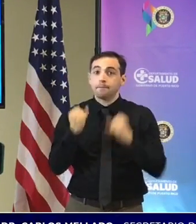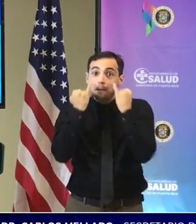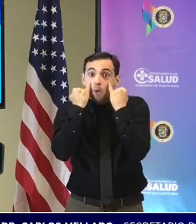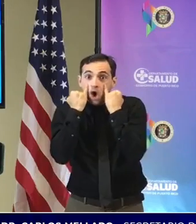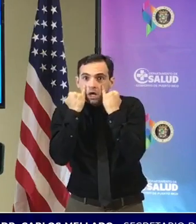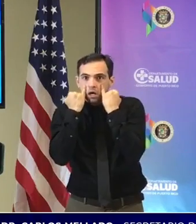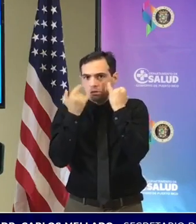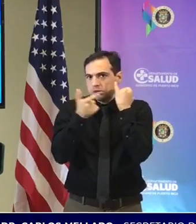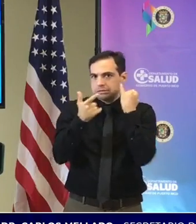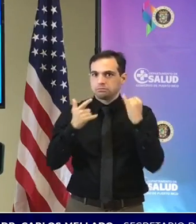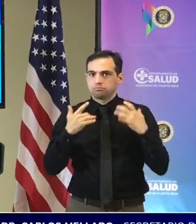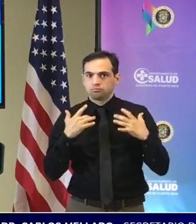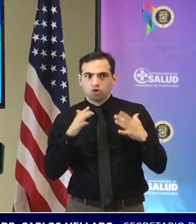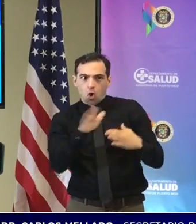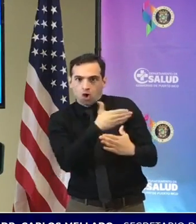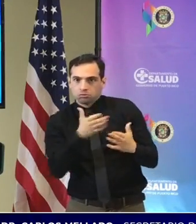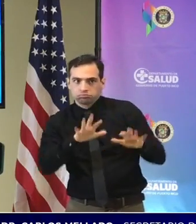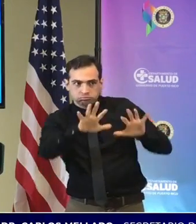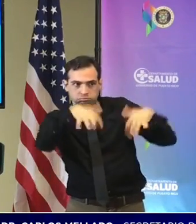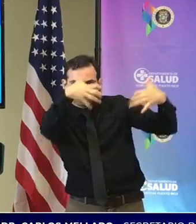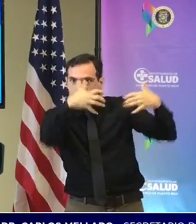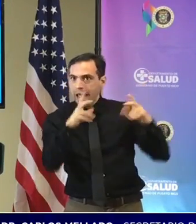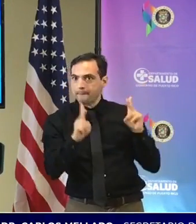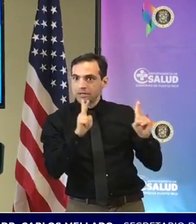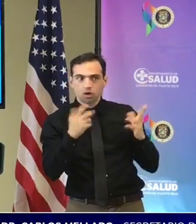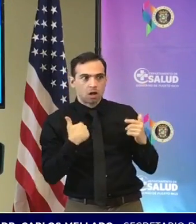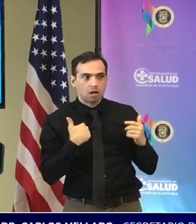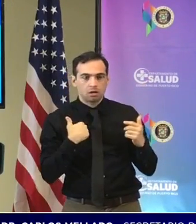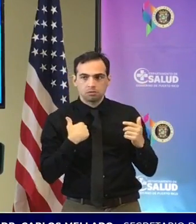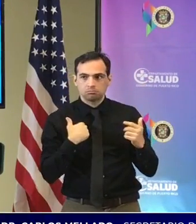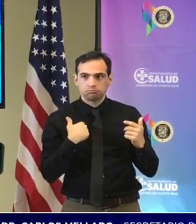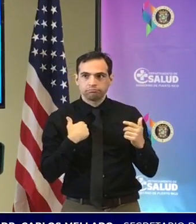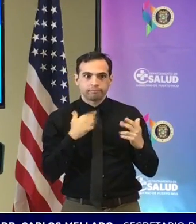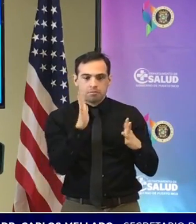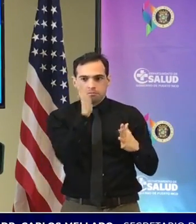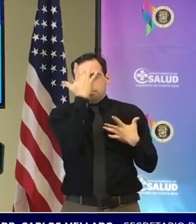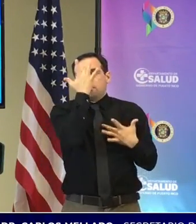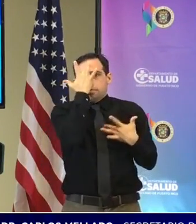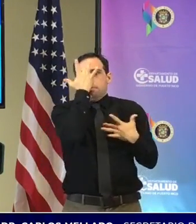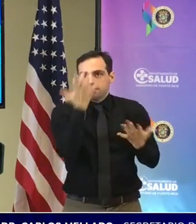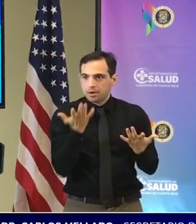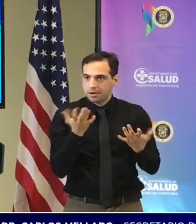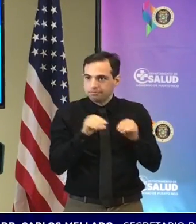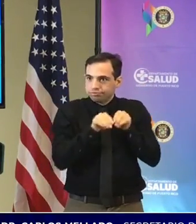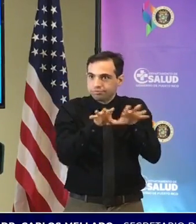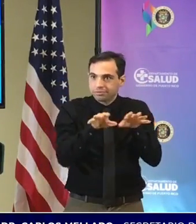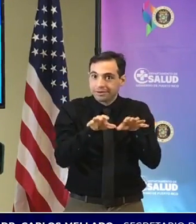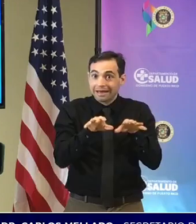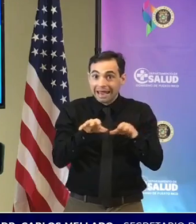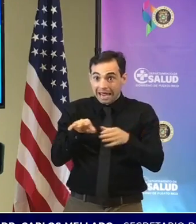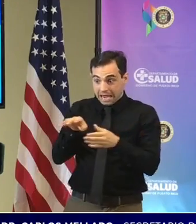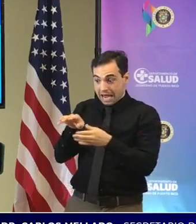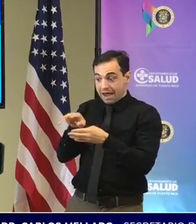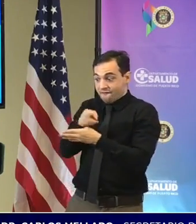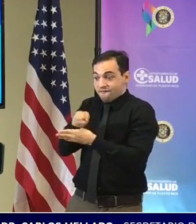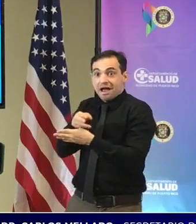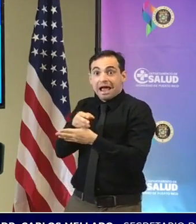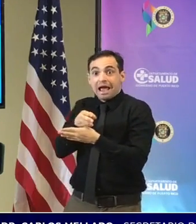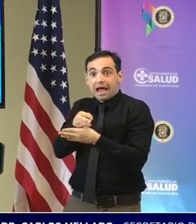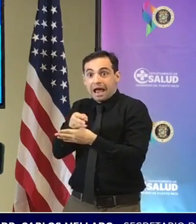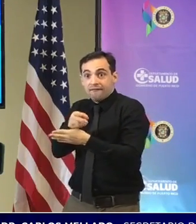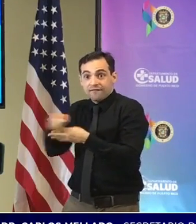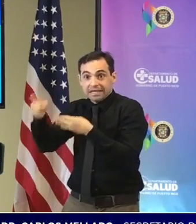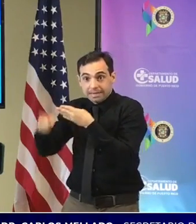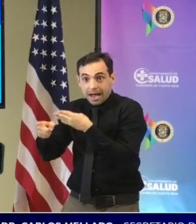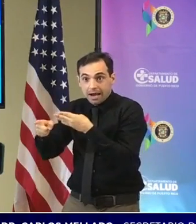de mi mundo gente contagiada este fin de semana hay dos eventos importantes hay